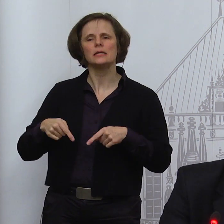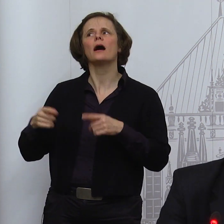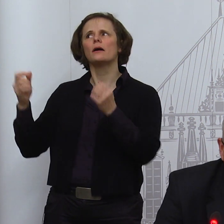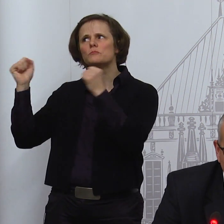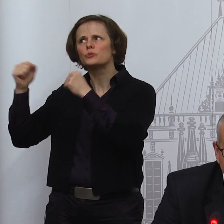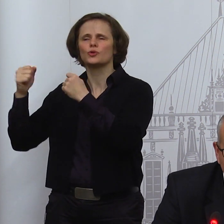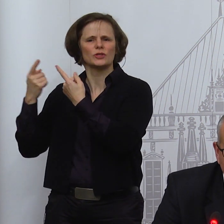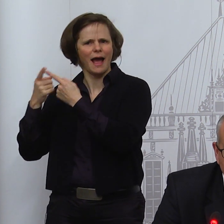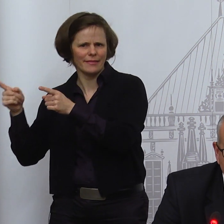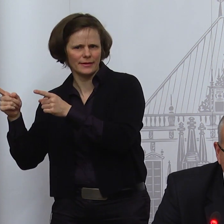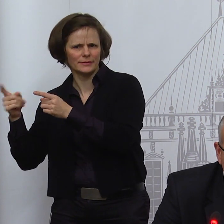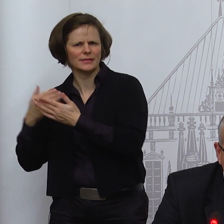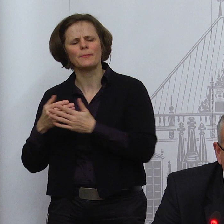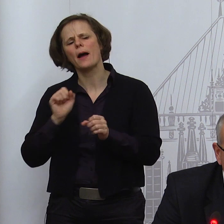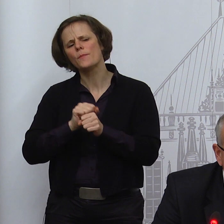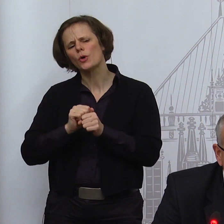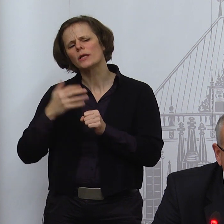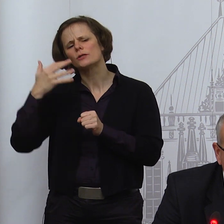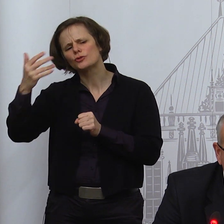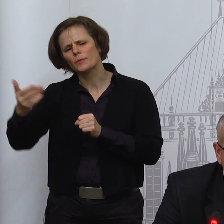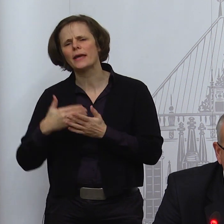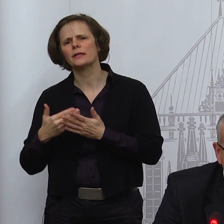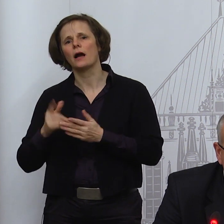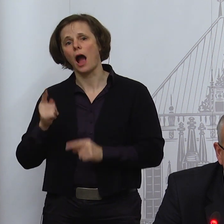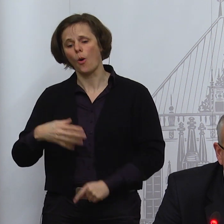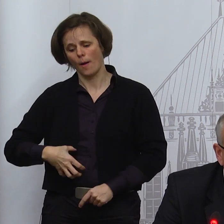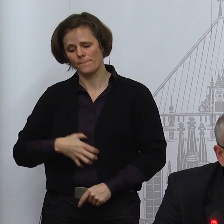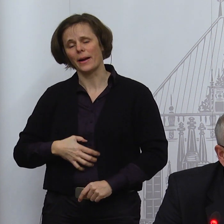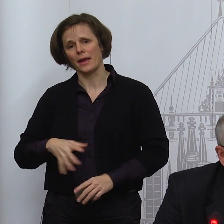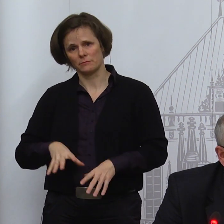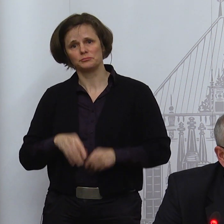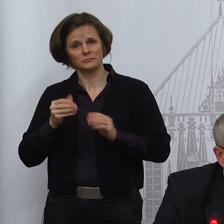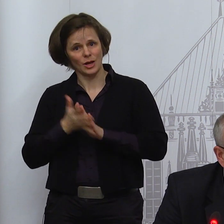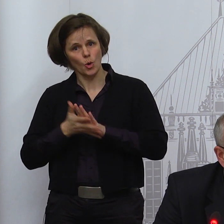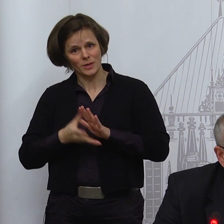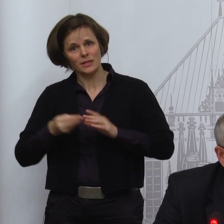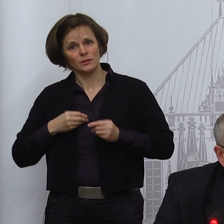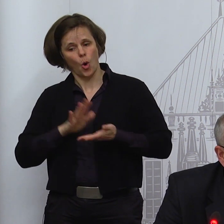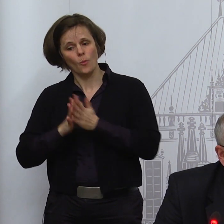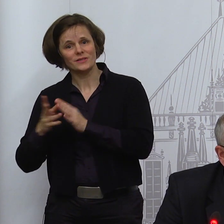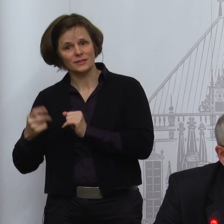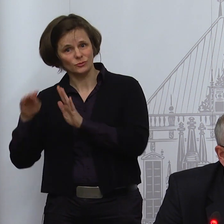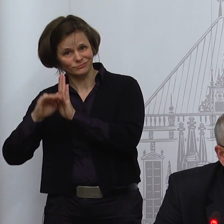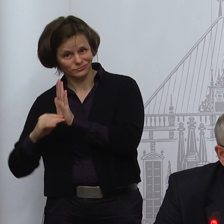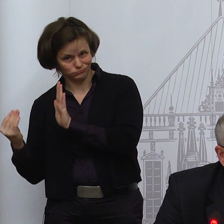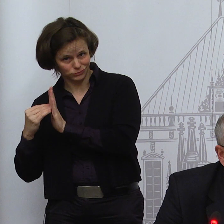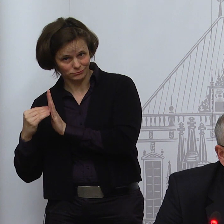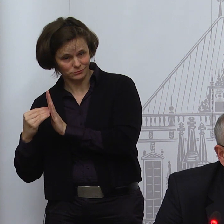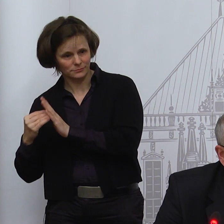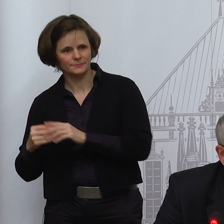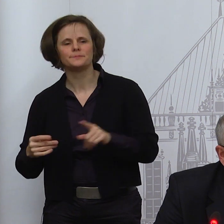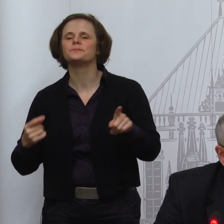Also, ich habe ja gesagt, erstens, ich kann der Idee was abgewinnen, weil wir in Bremen die Vorreiter beim Verteilen von